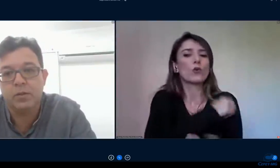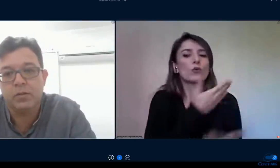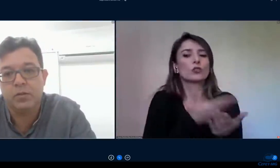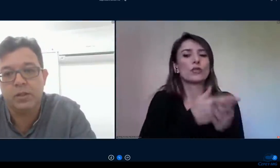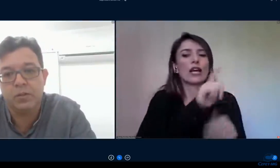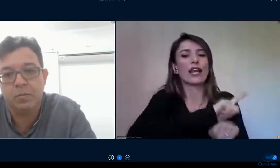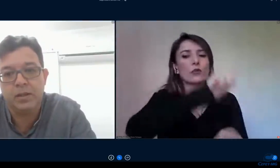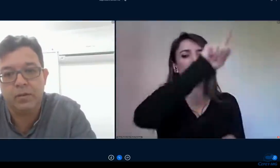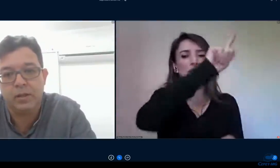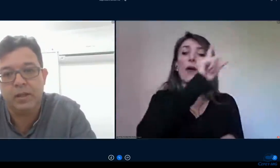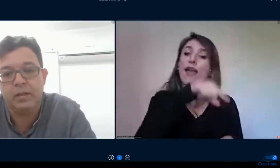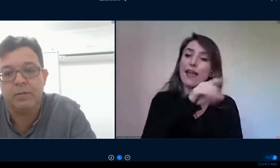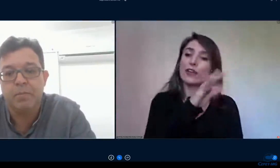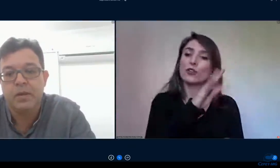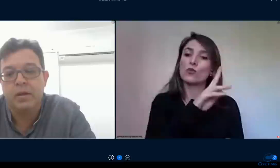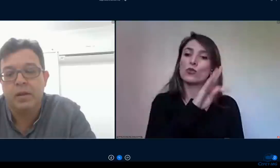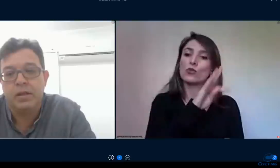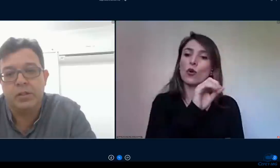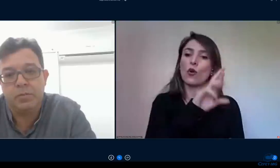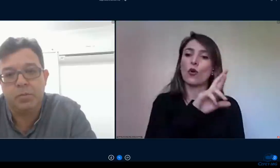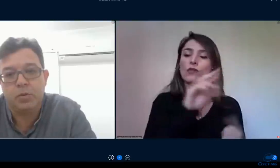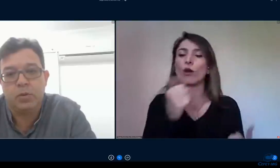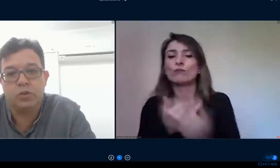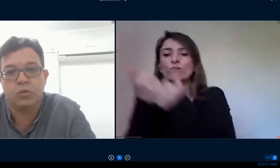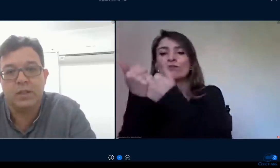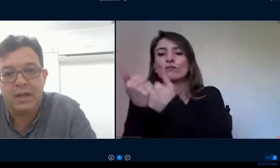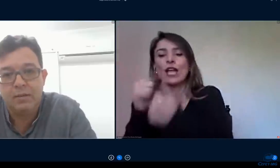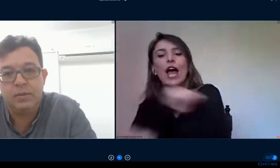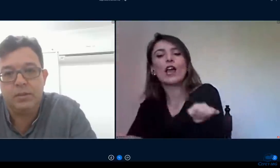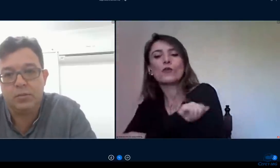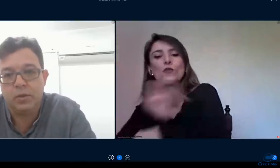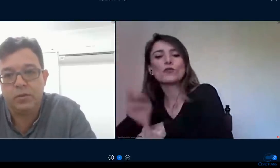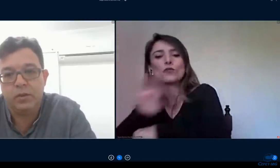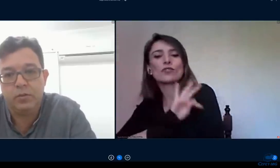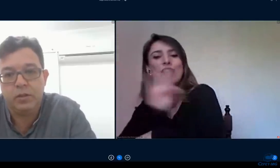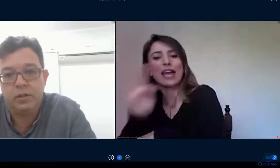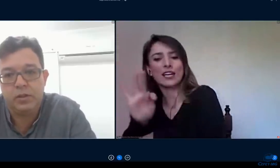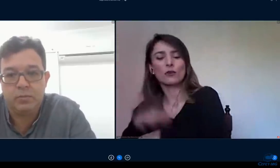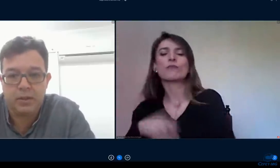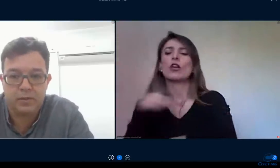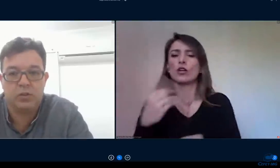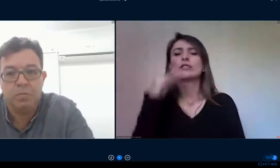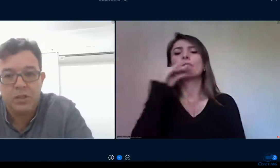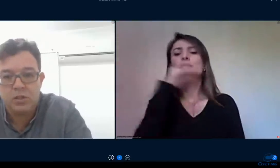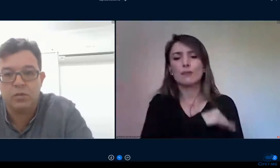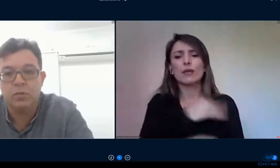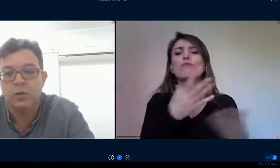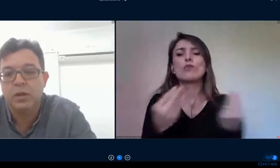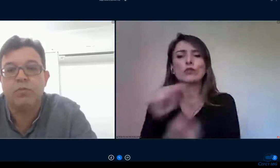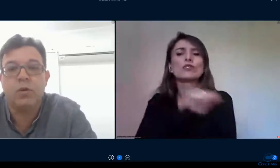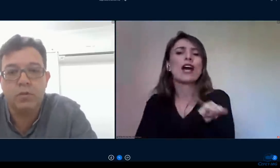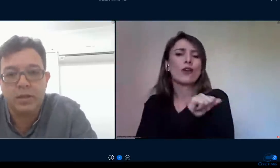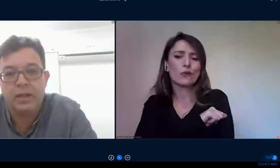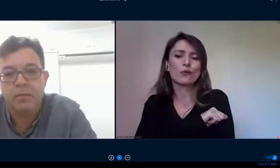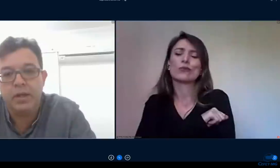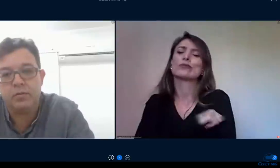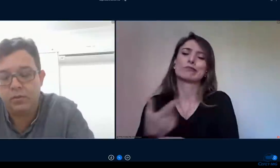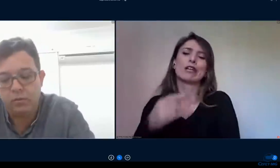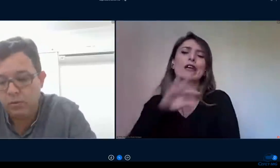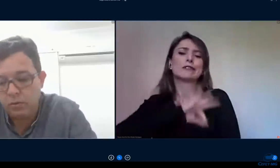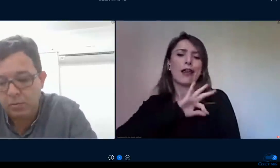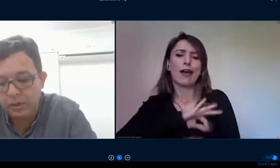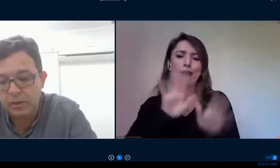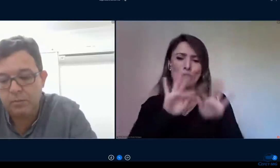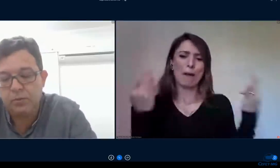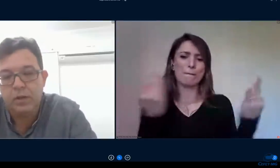que na graduação muitos estudantes perderam renda e a gente procurou ajudar mediante um auxílio estudantil mas a gente pediu voluntariamente